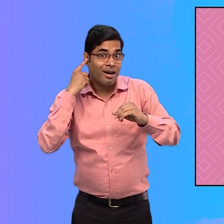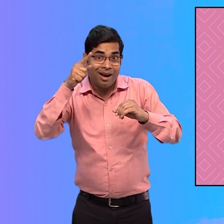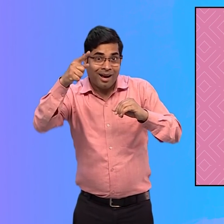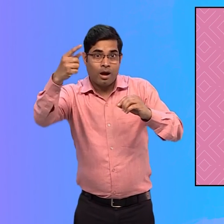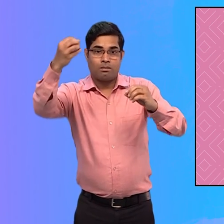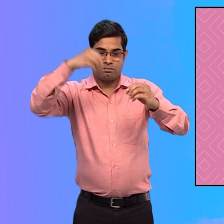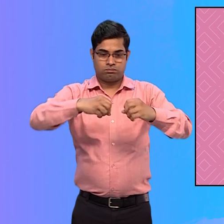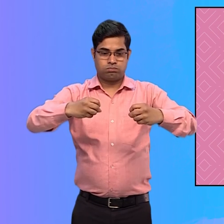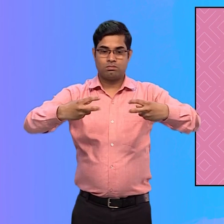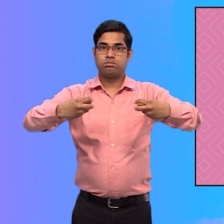प्रक्रियाएं हैं